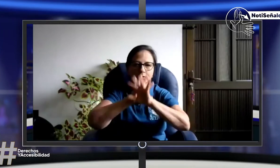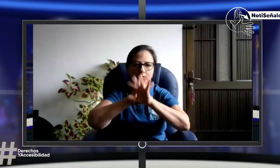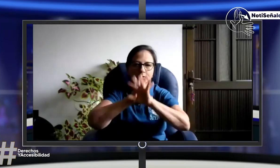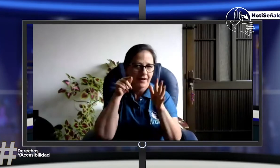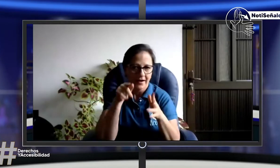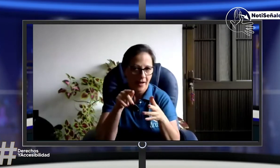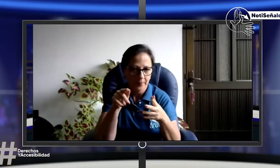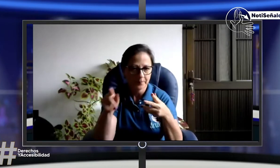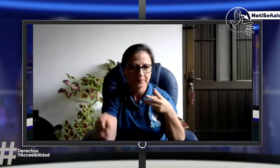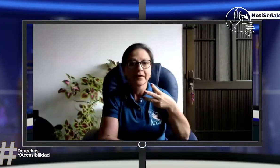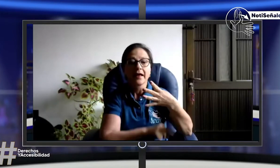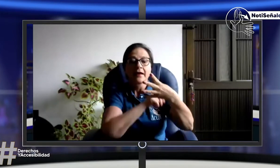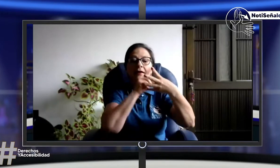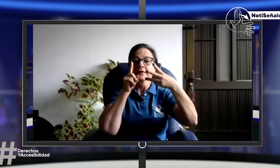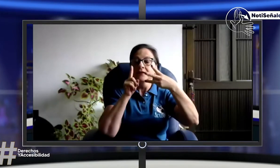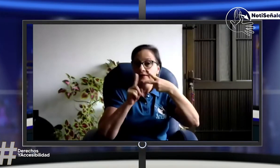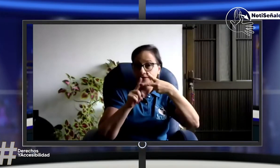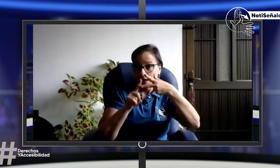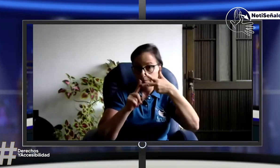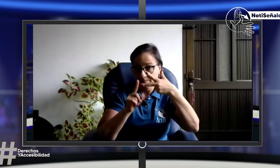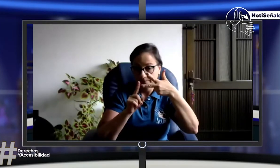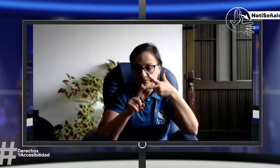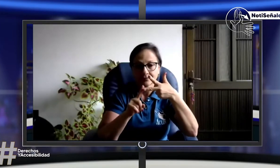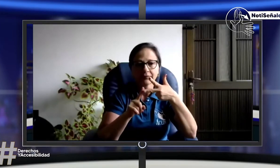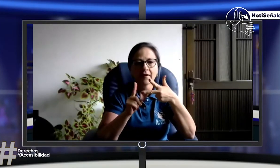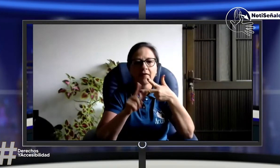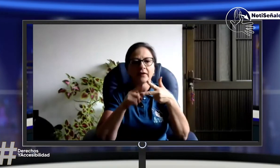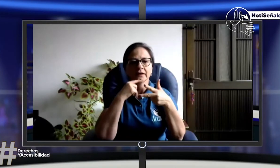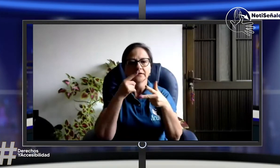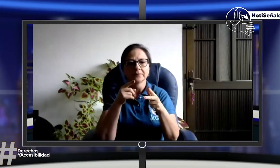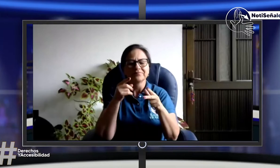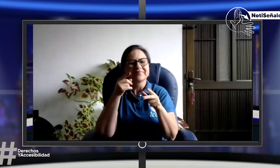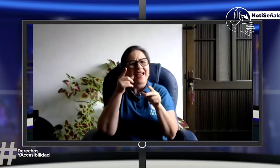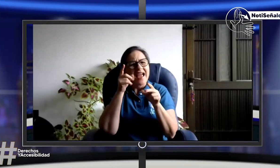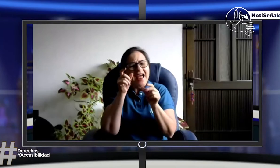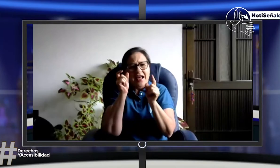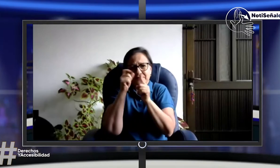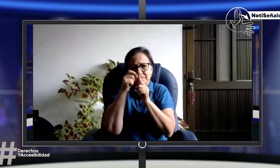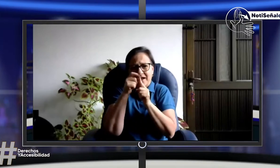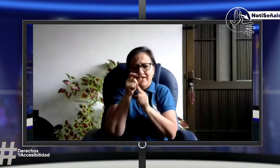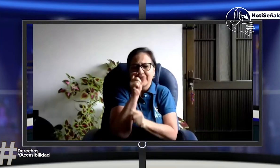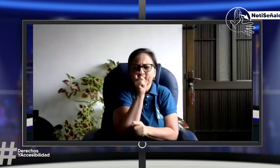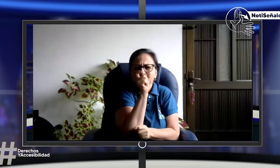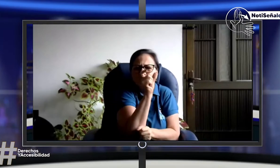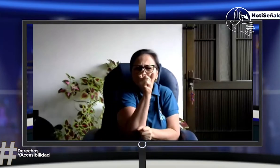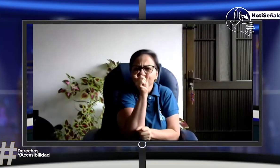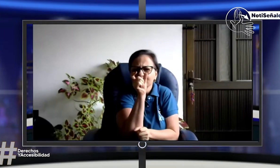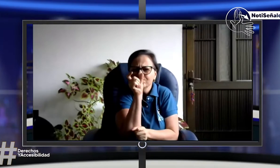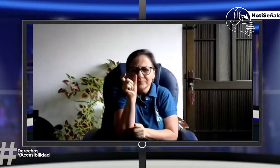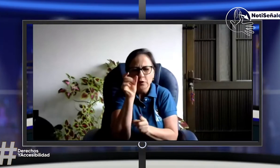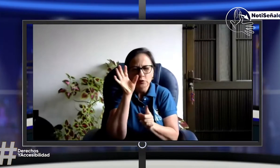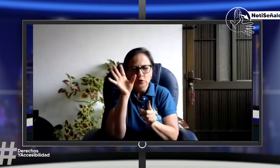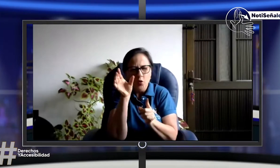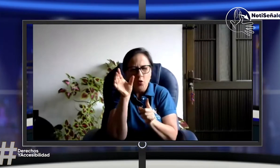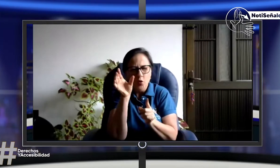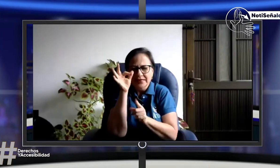y darle un derrotero a las distintas opiniones. Como tercer punto, quiero